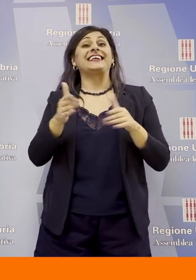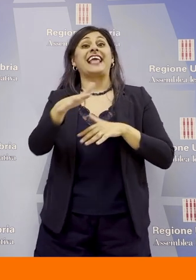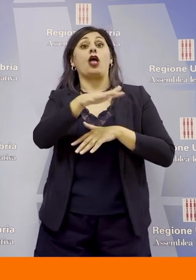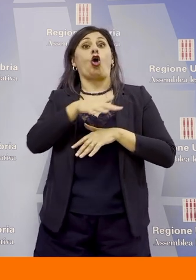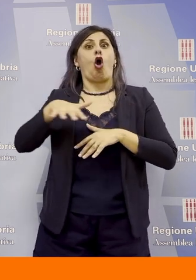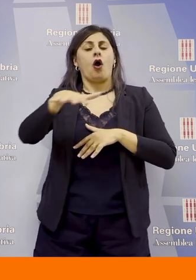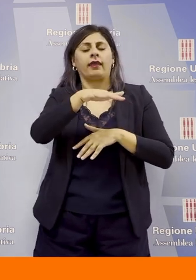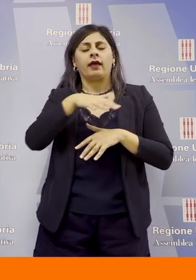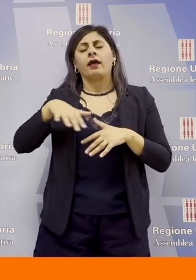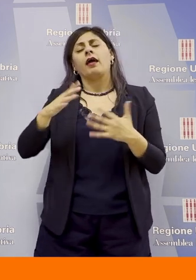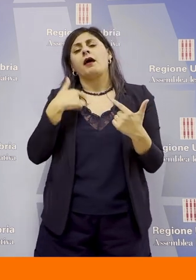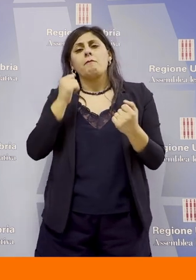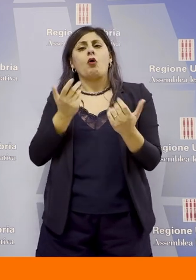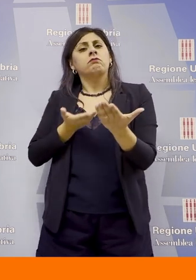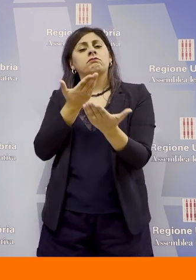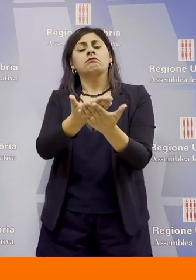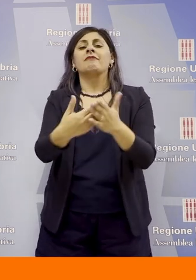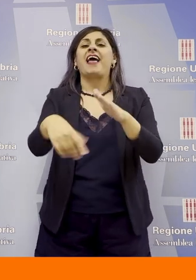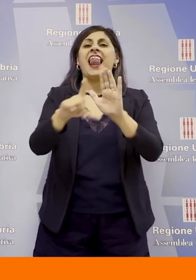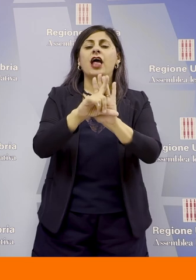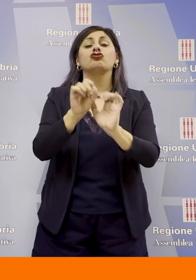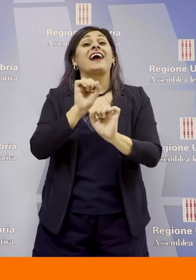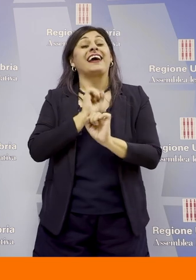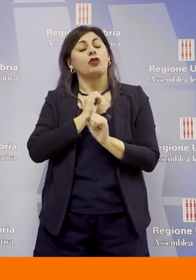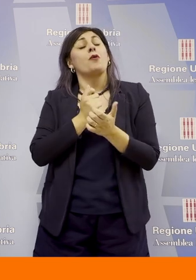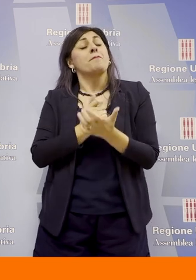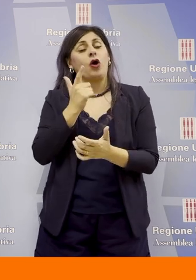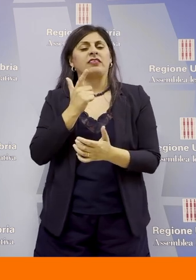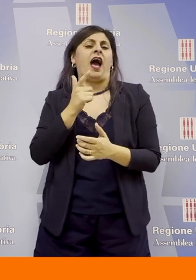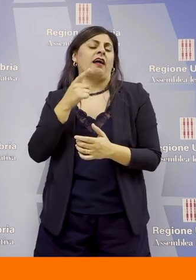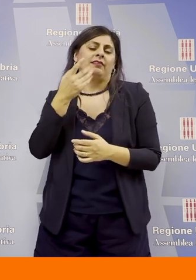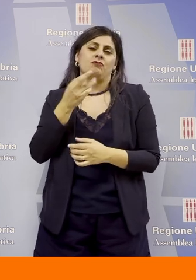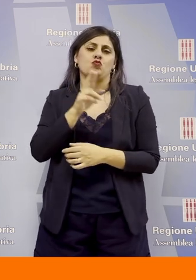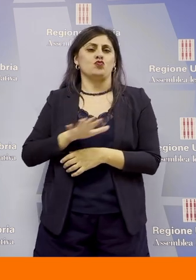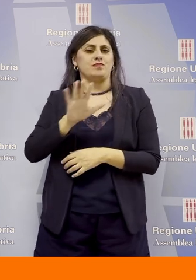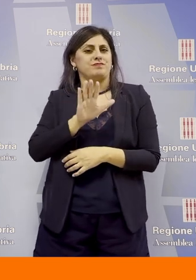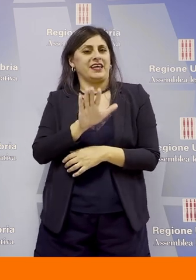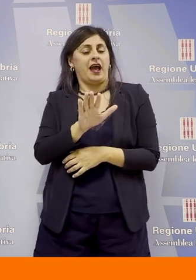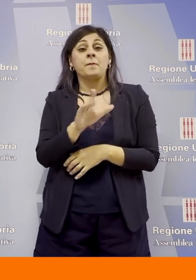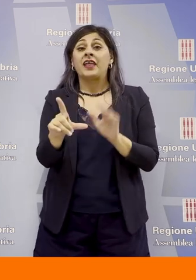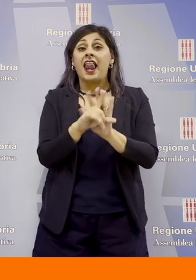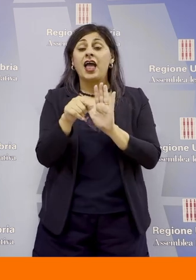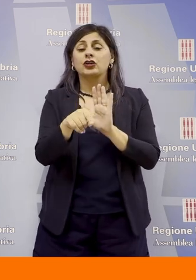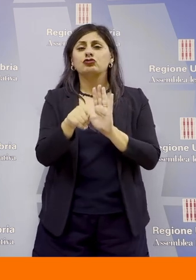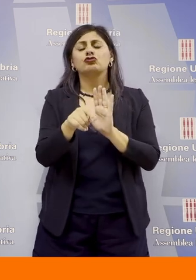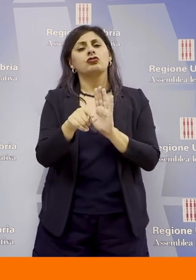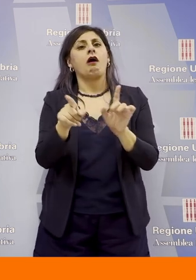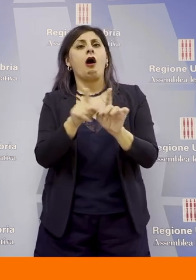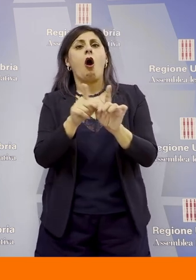andiamo a proporre una legge, credo, importante per la nostra regione, una legge che è antesignana rispetto a molti